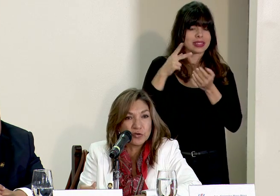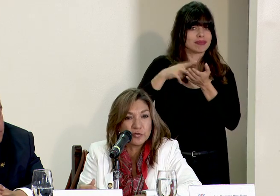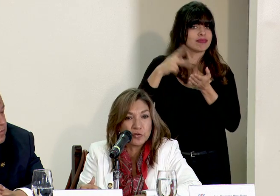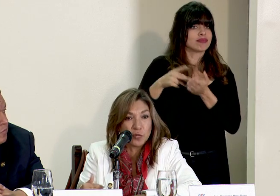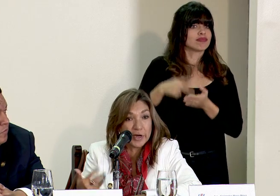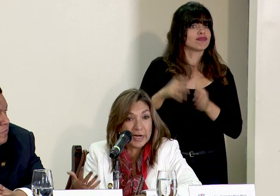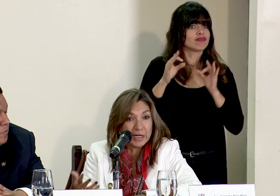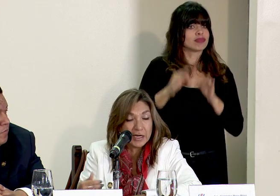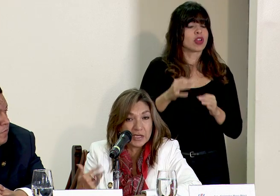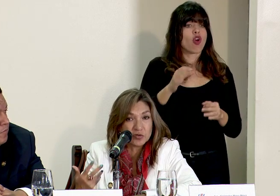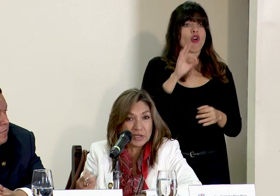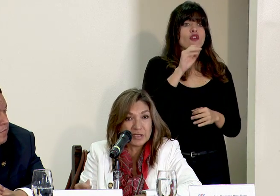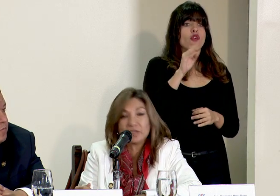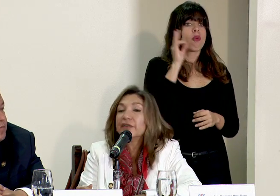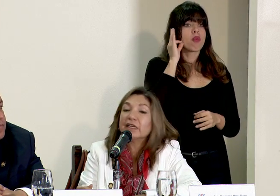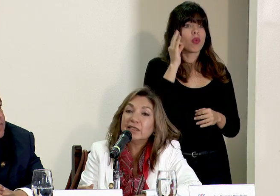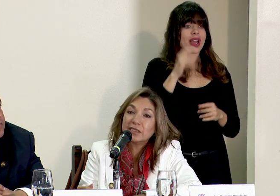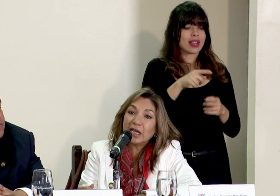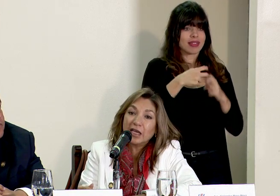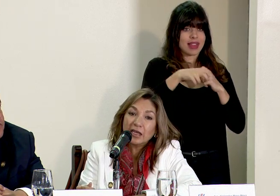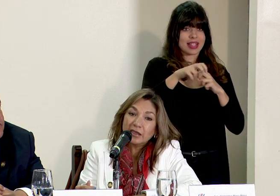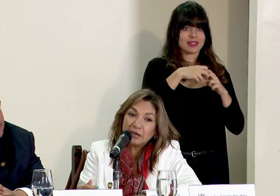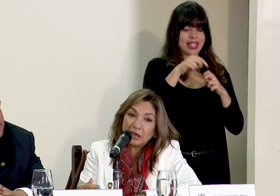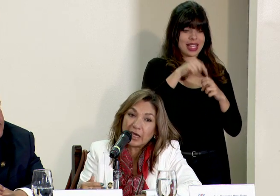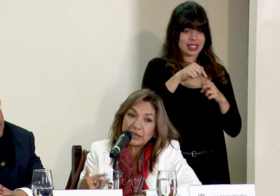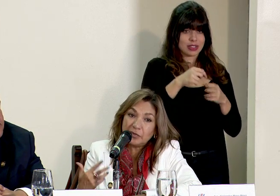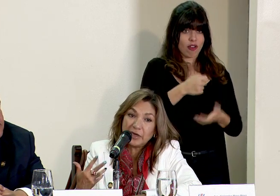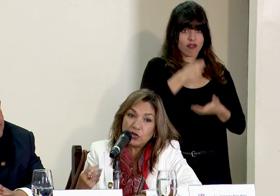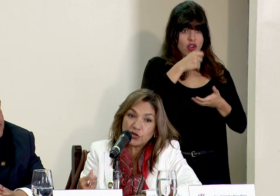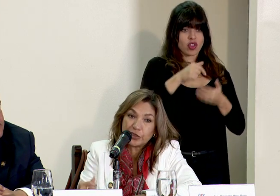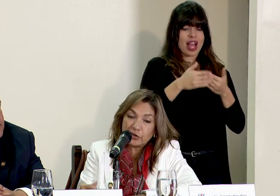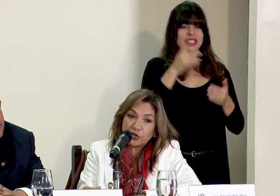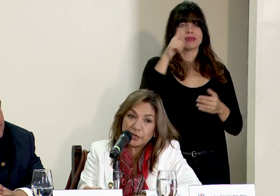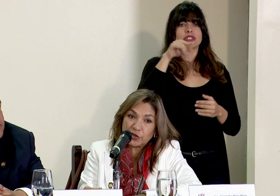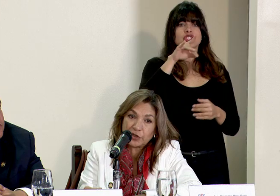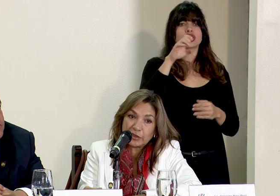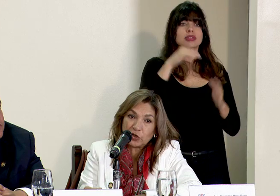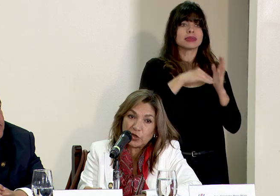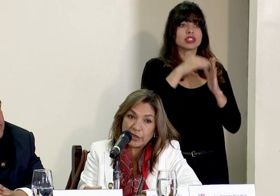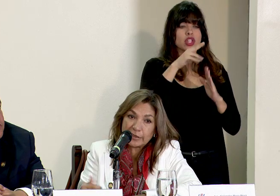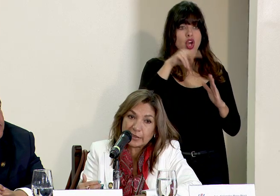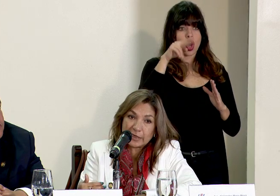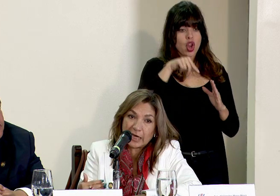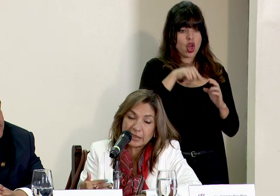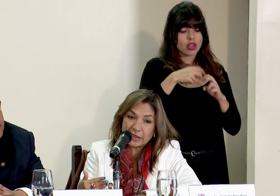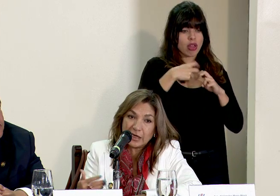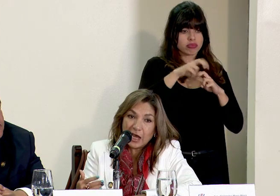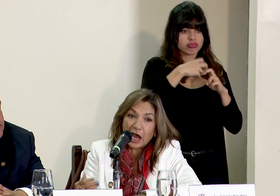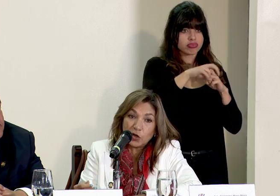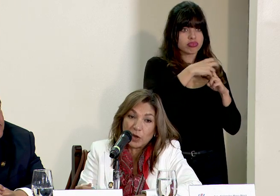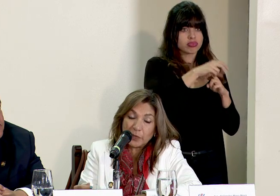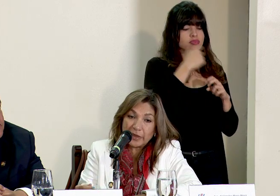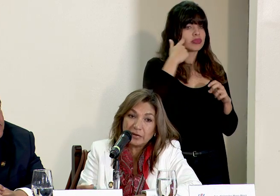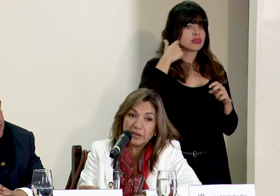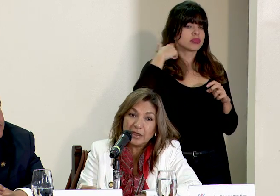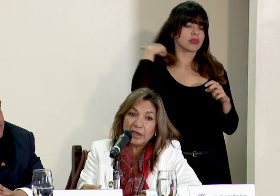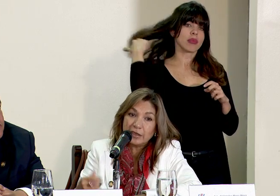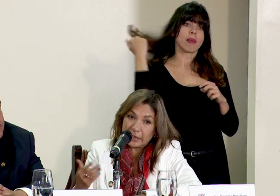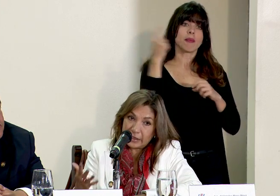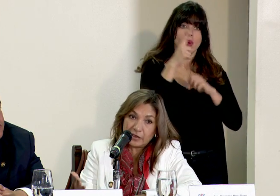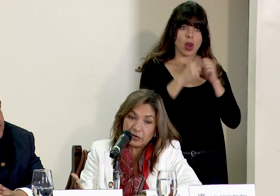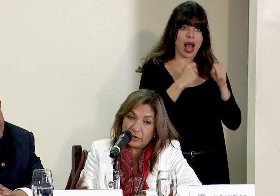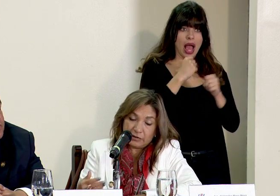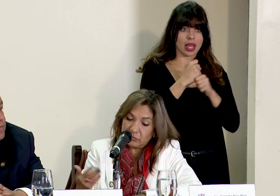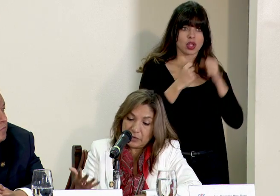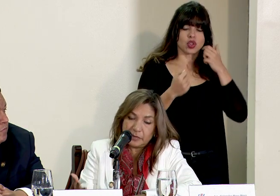nuestro fondo o mujer que es una transferencia de casi mil ochocientos millones de colones que se hace anualmente